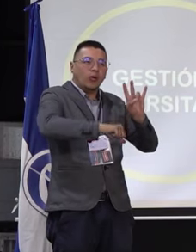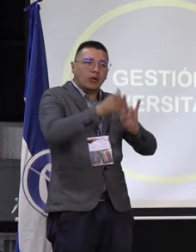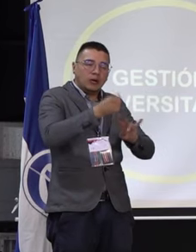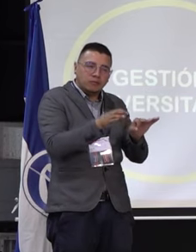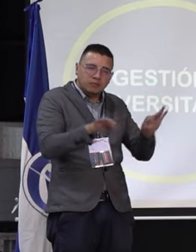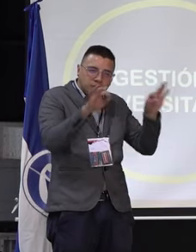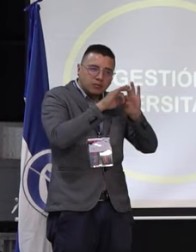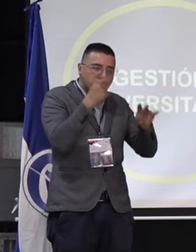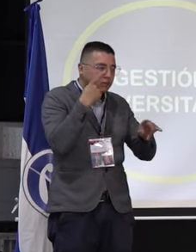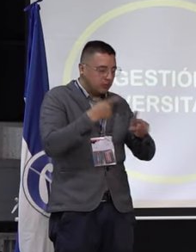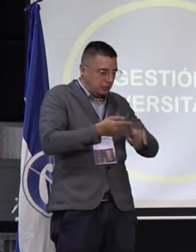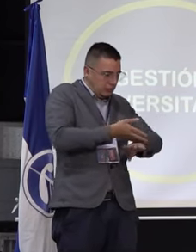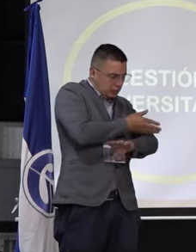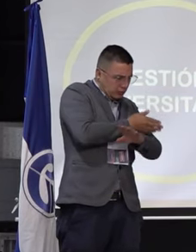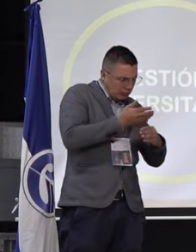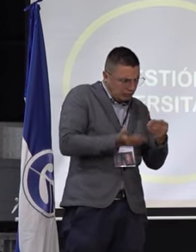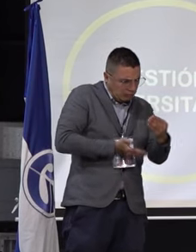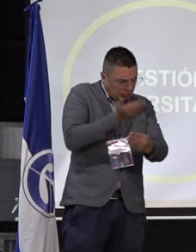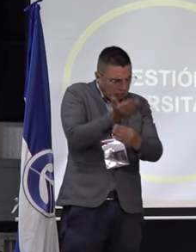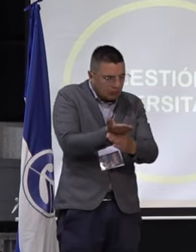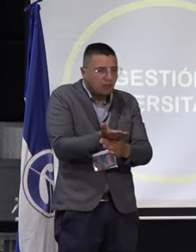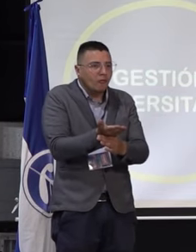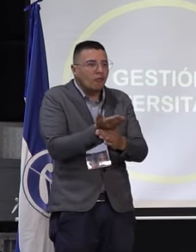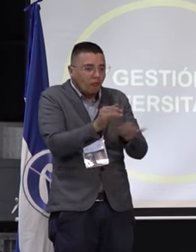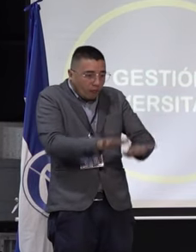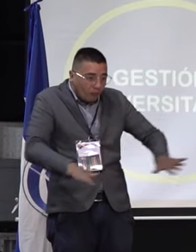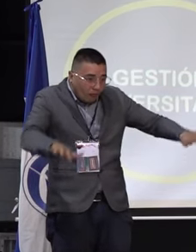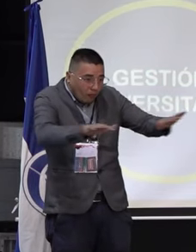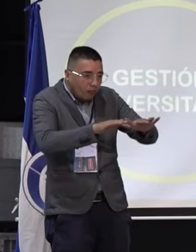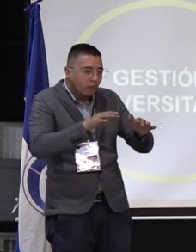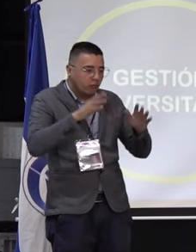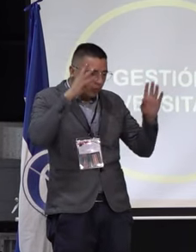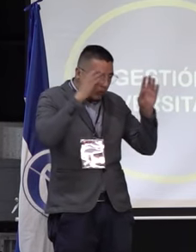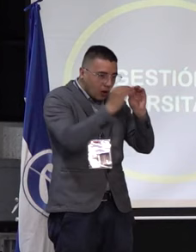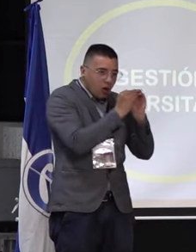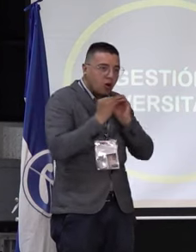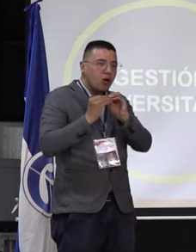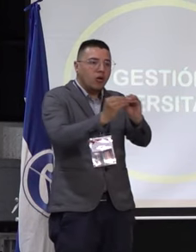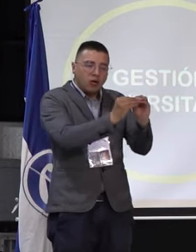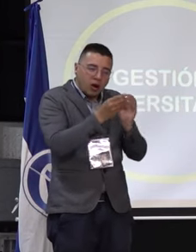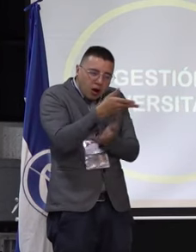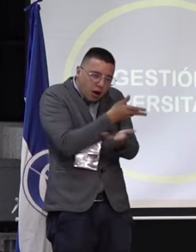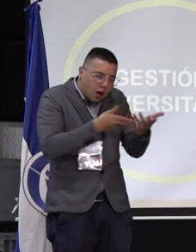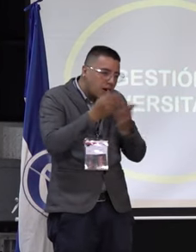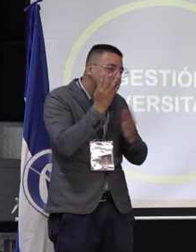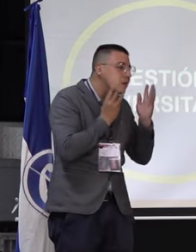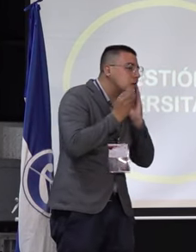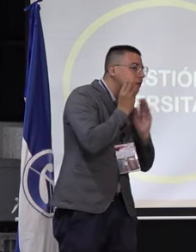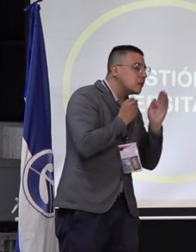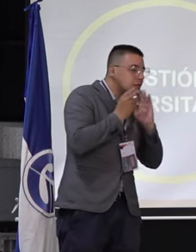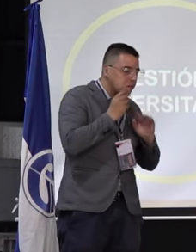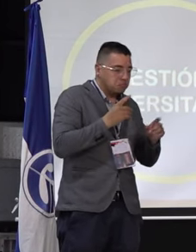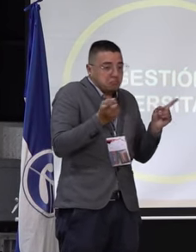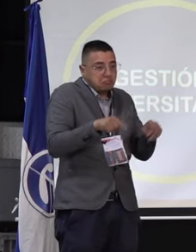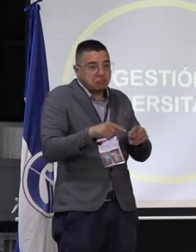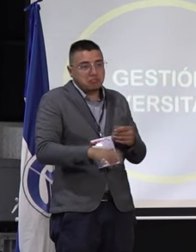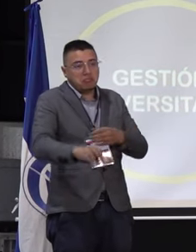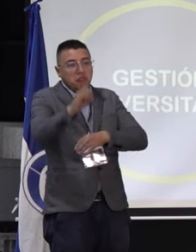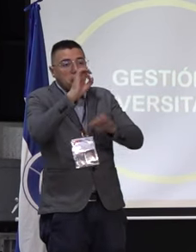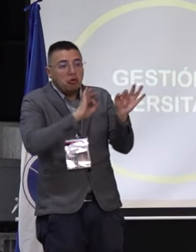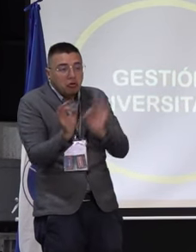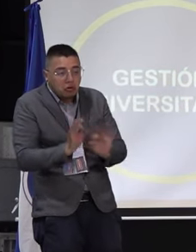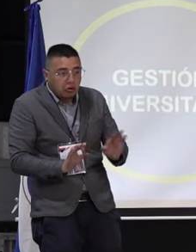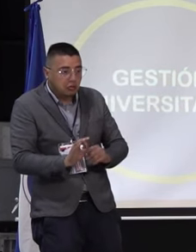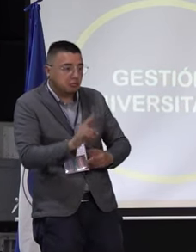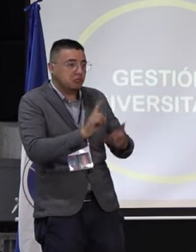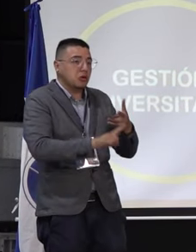lo que nosotros venimos proponiendo es poder generar un escenario de confluencia de experiencias que bien pueden ser organizativas, que bien pueden